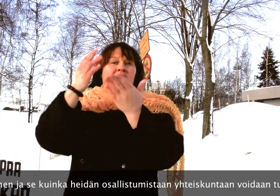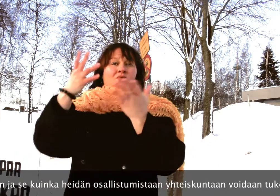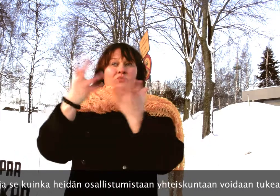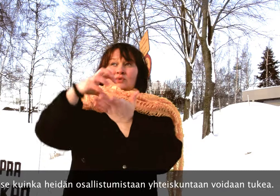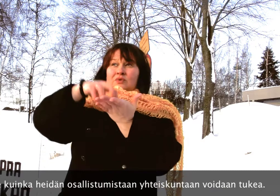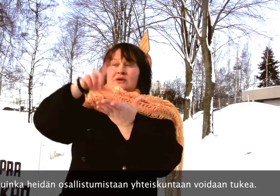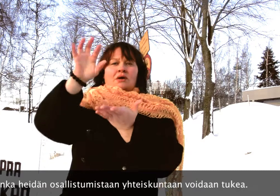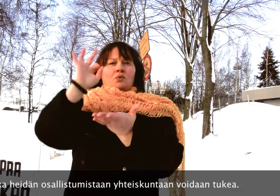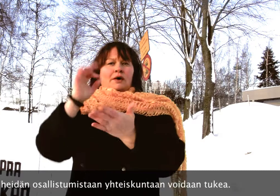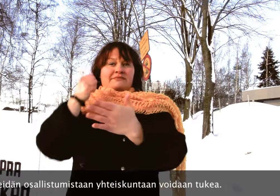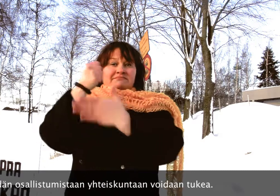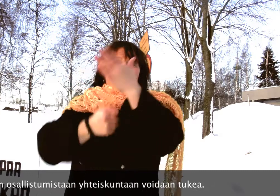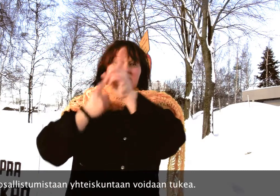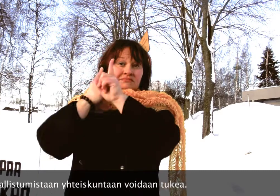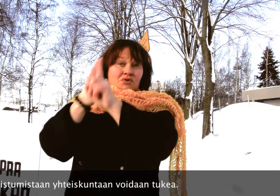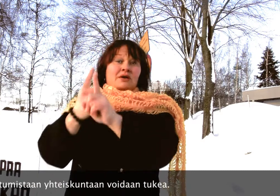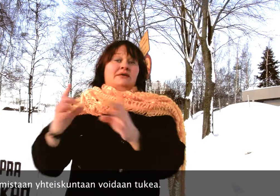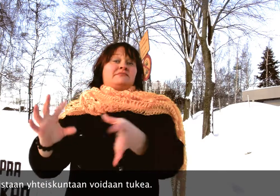osallistumistaan yhteiskuntaan voidaan tukea.